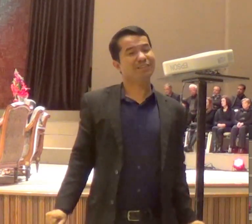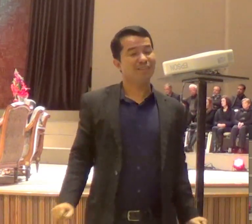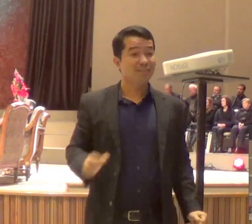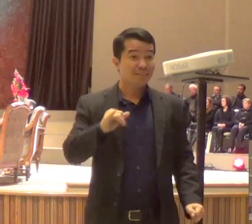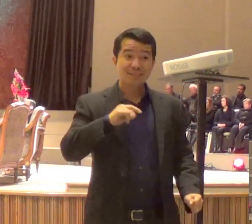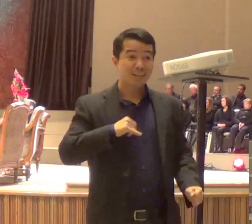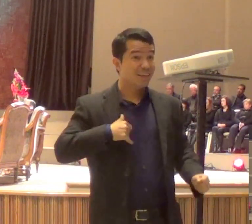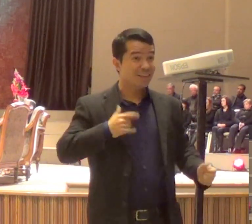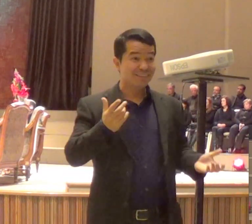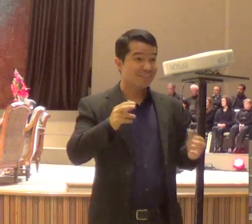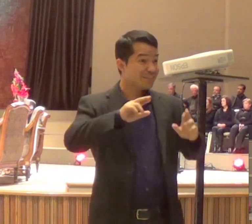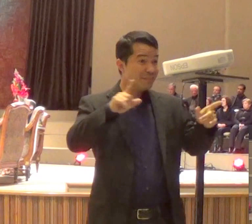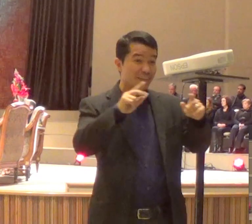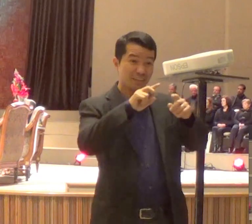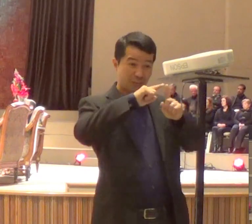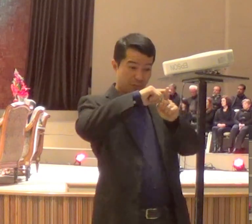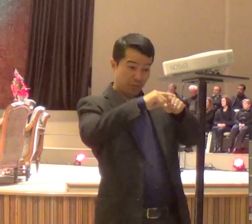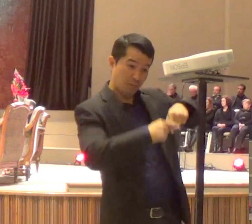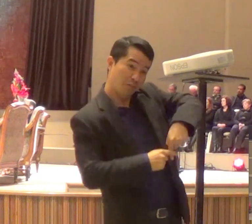e você vai cansar, muito mais rápido,